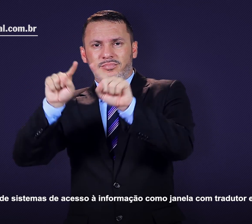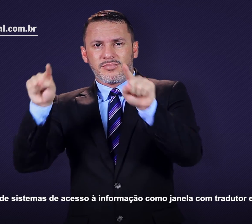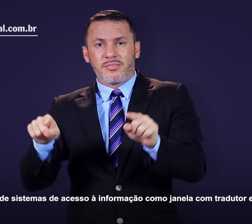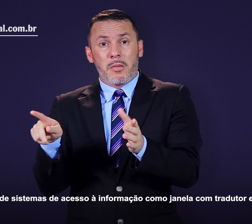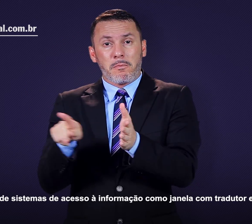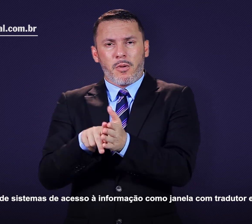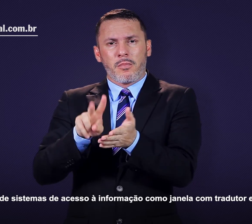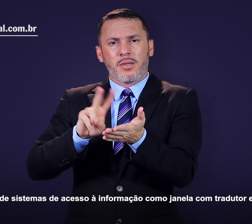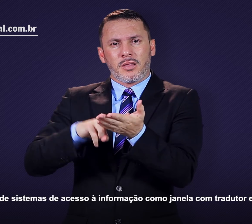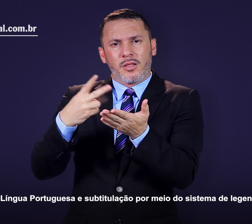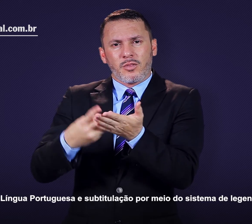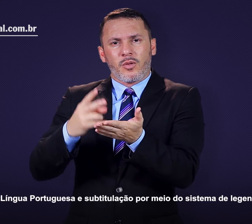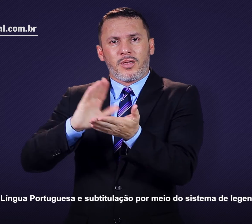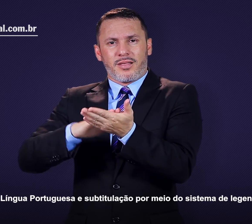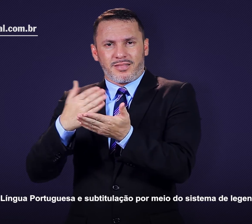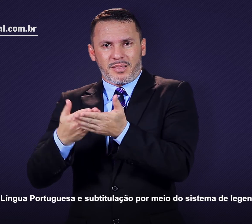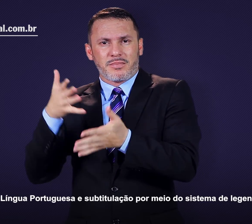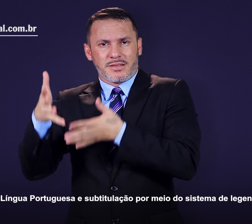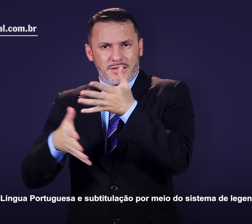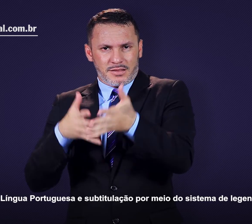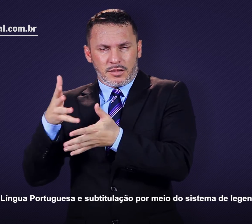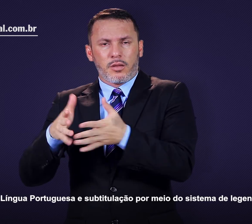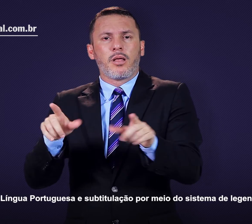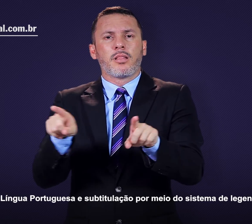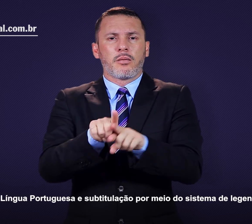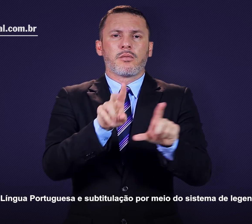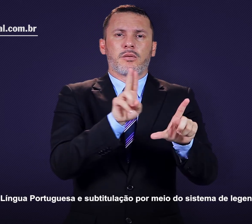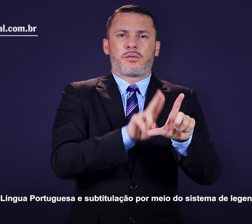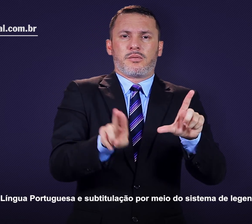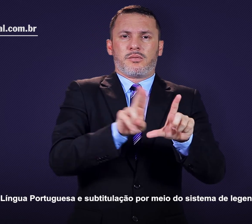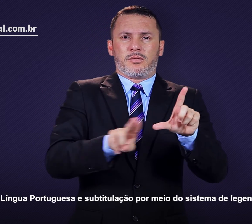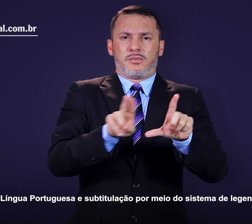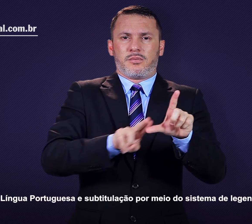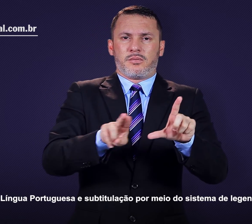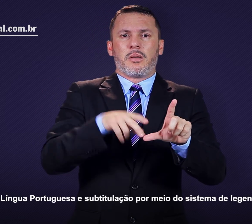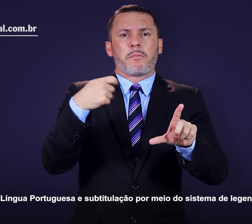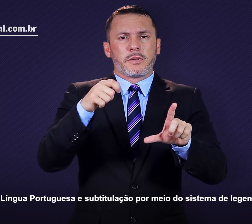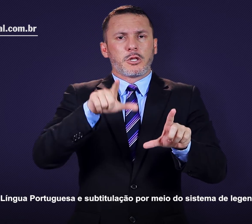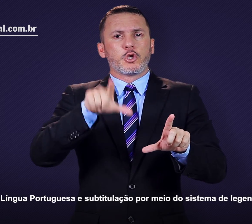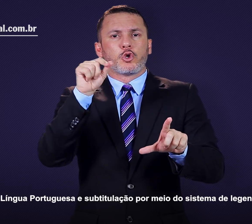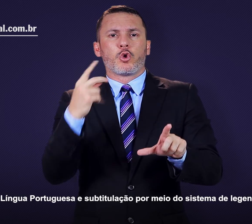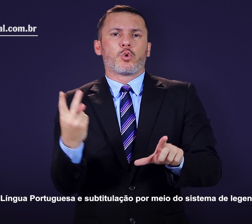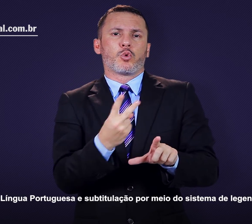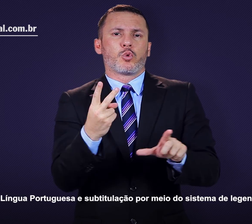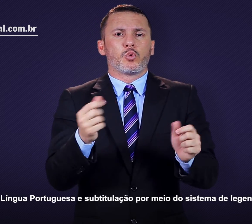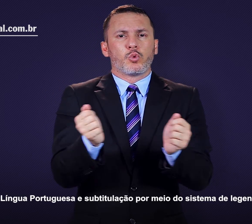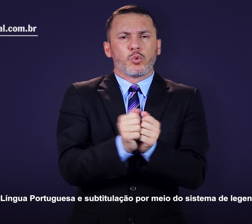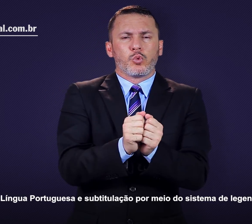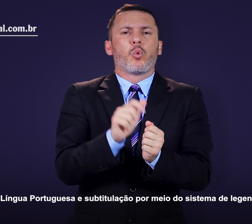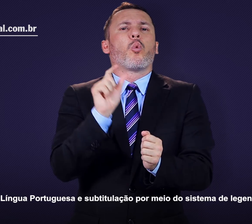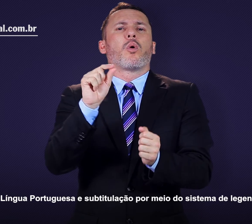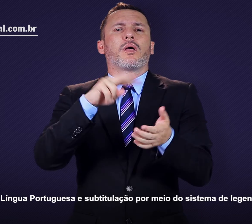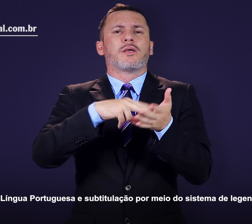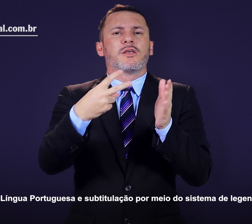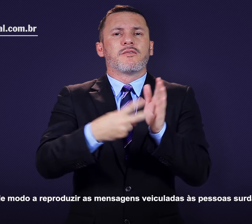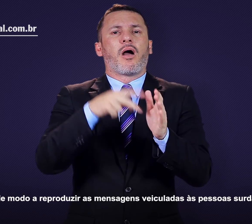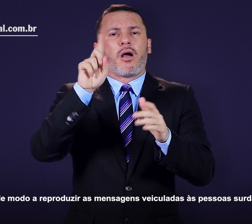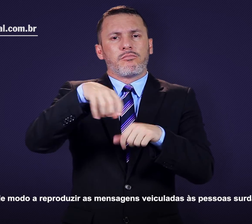e intérprete de libras, língua portuguesa e subtitulação por meio do sistema de legenda oculta, de modo a